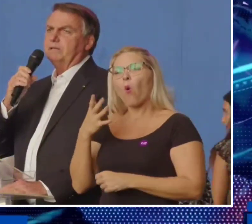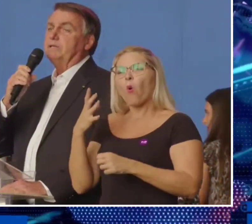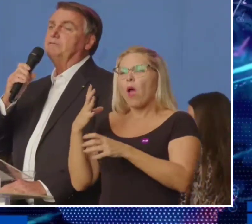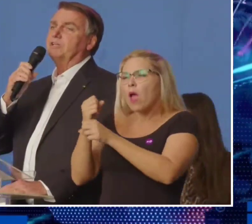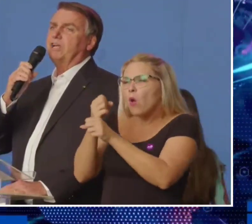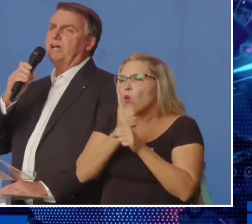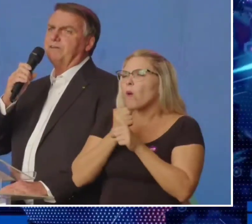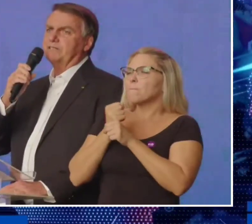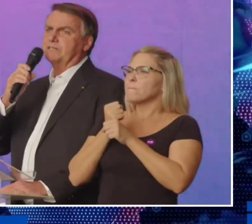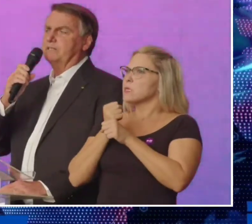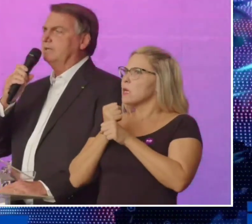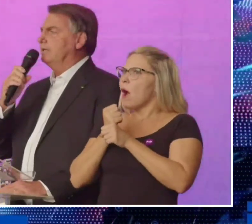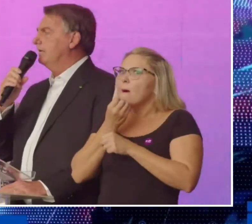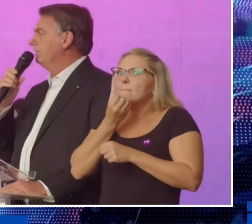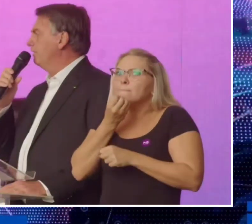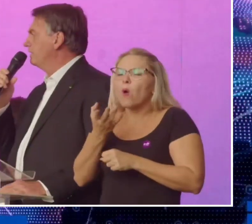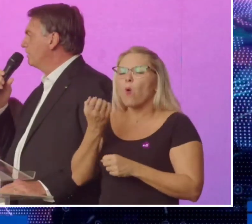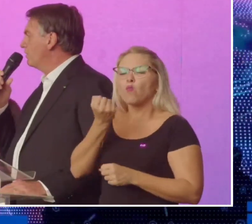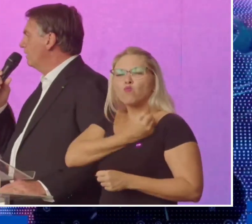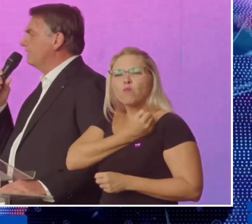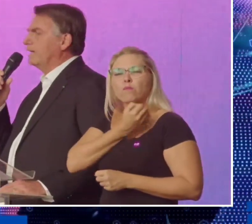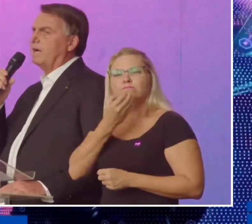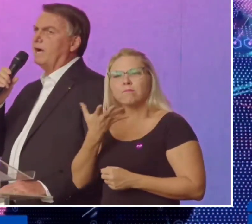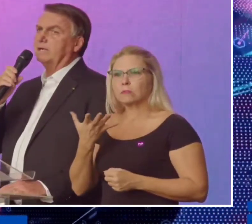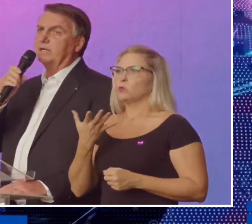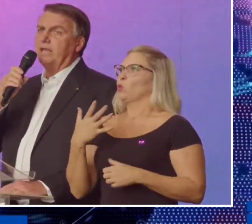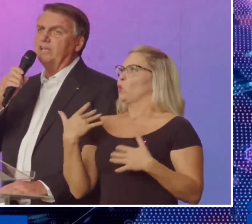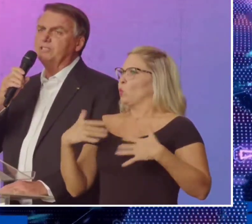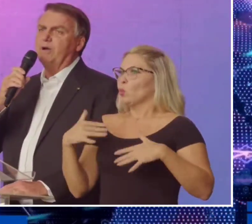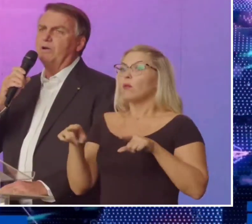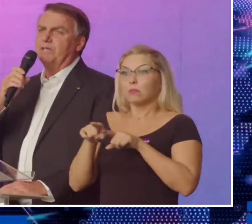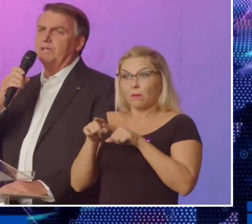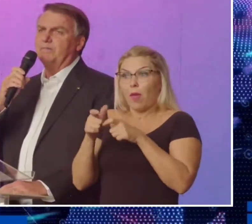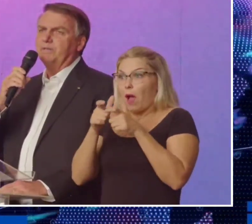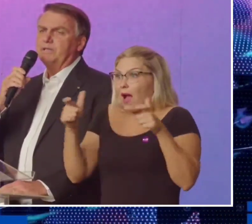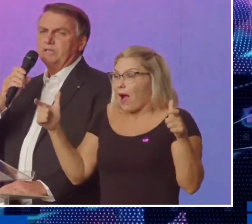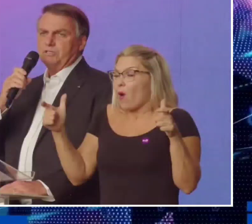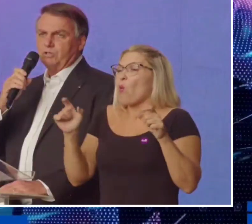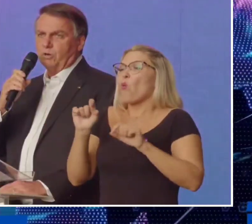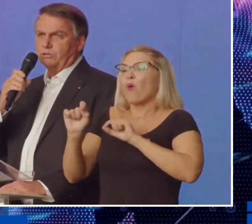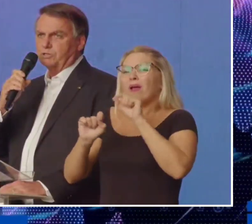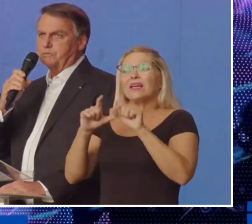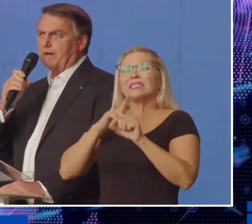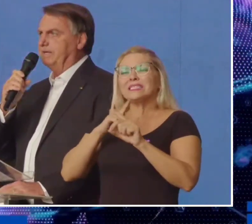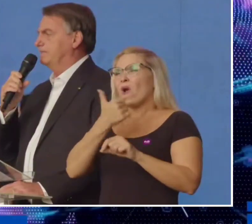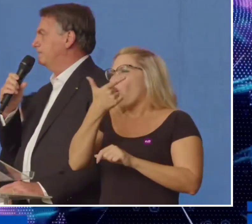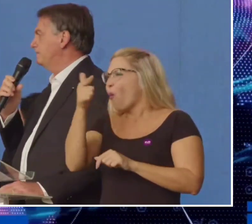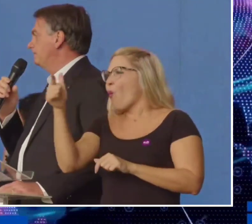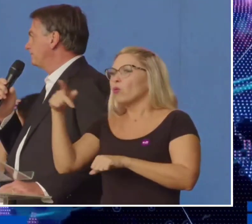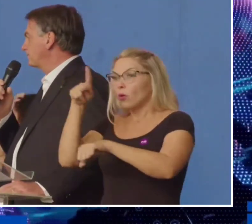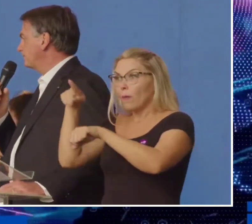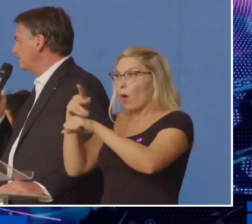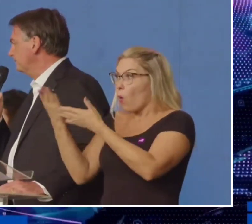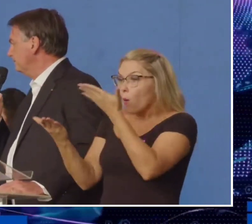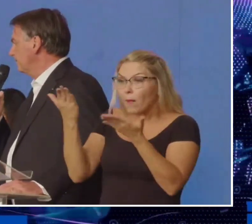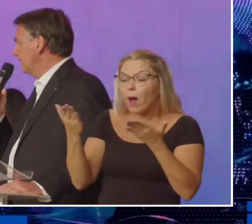invejáveis, levando-se em conta a grande maioria de outros países.